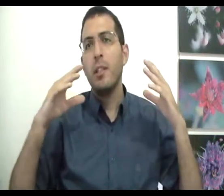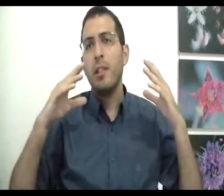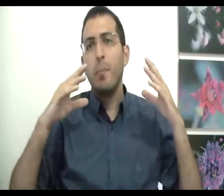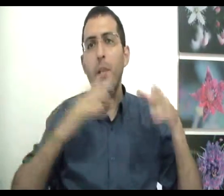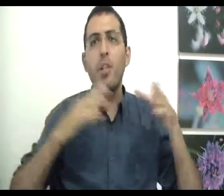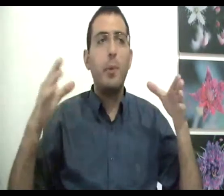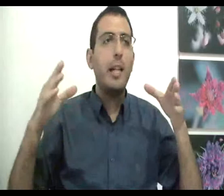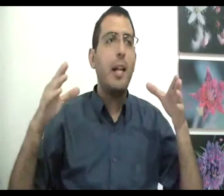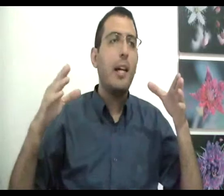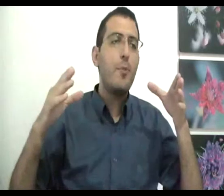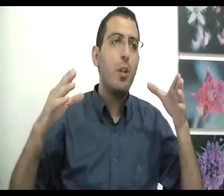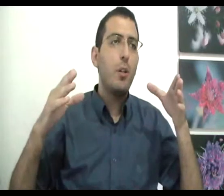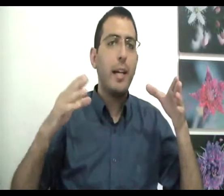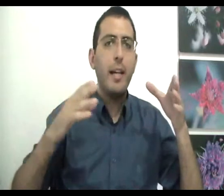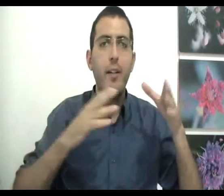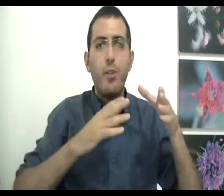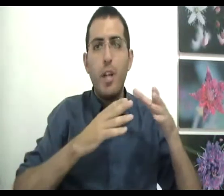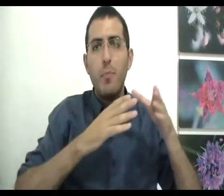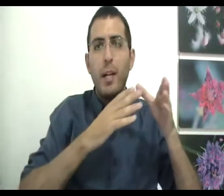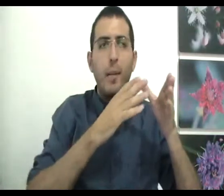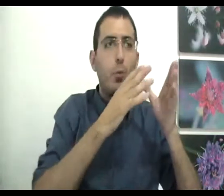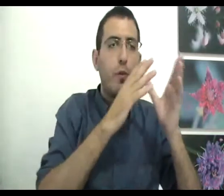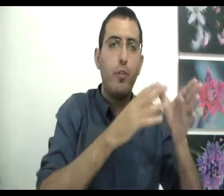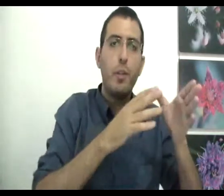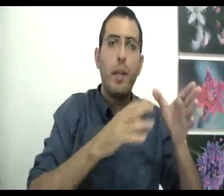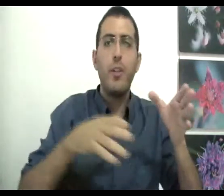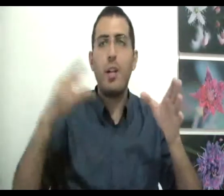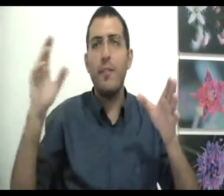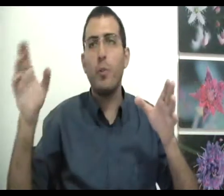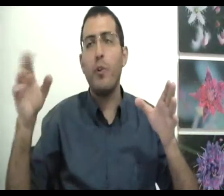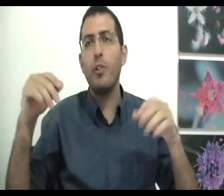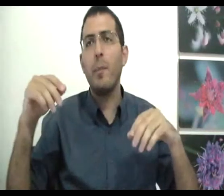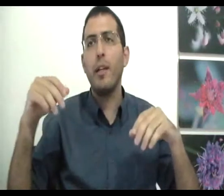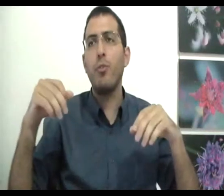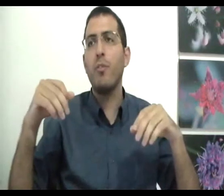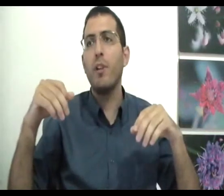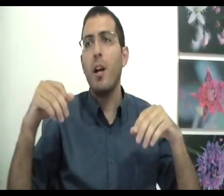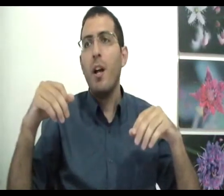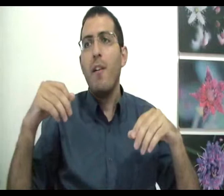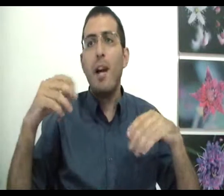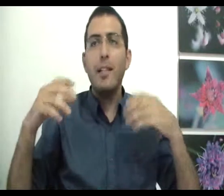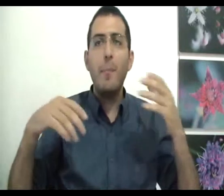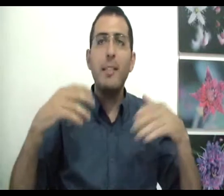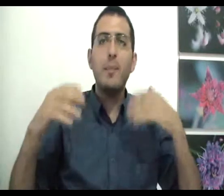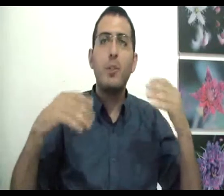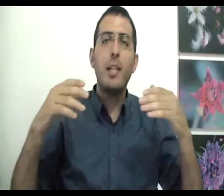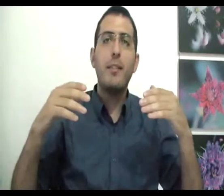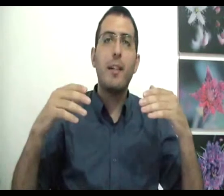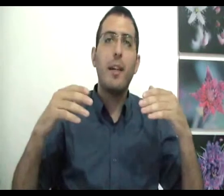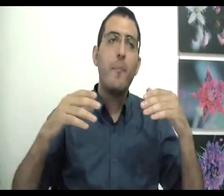מי שהתבונן על החיים שלו יראה שיש בחיים תקופות שאתה מרגיש רע ותקופות שאתה מרגיש טוב. והאדם בעצם רוצה להתקדם,